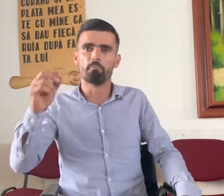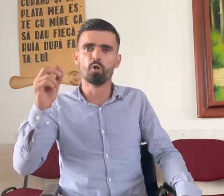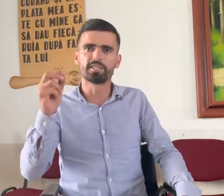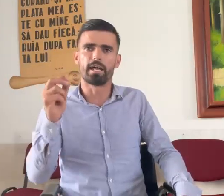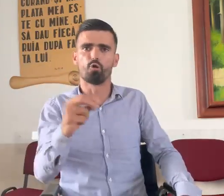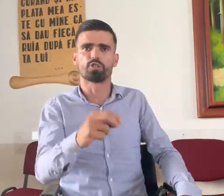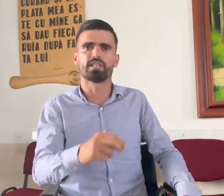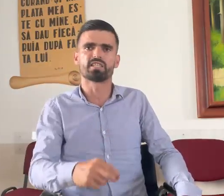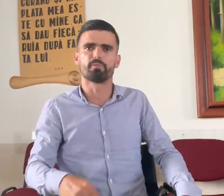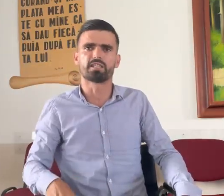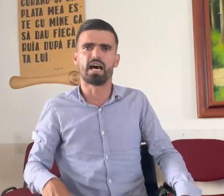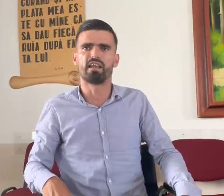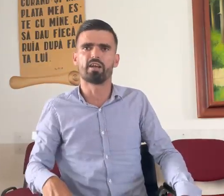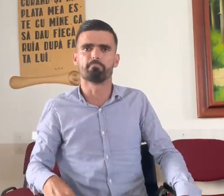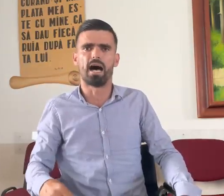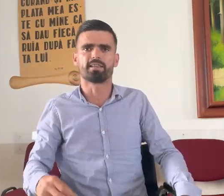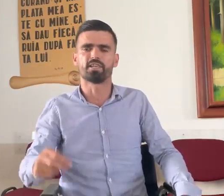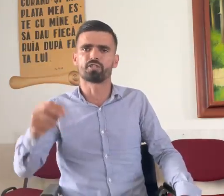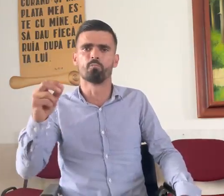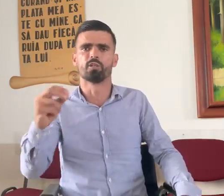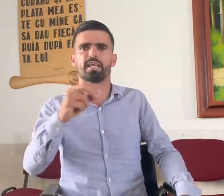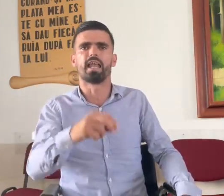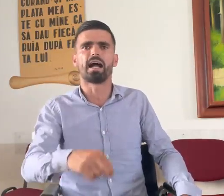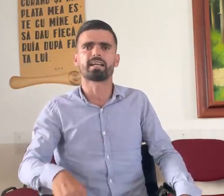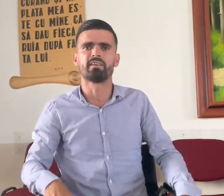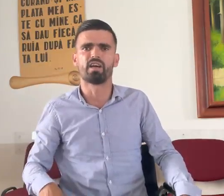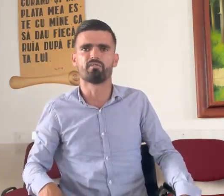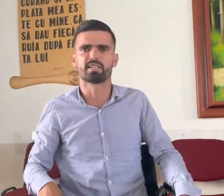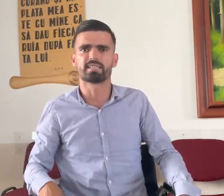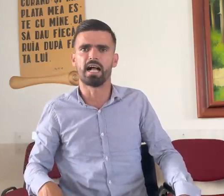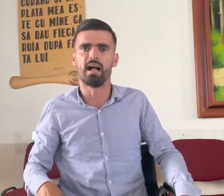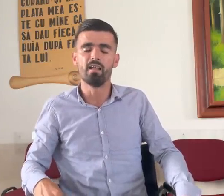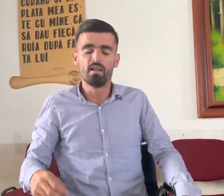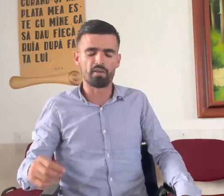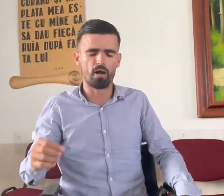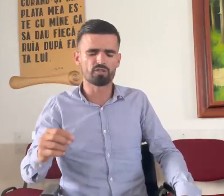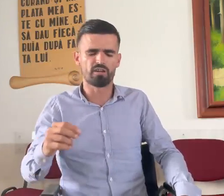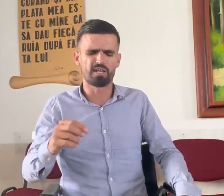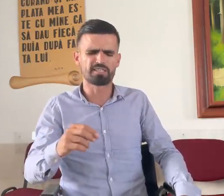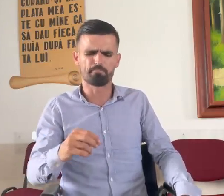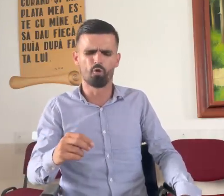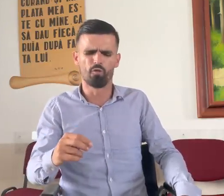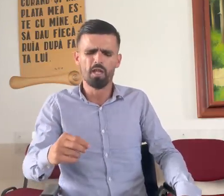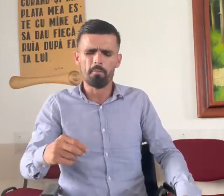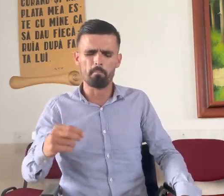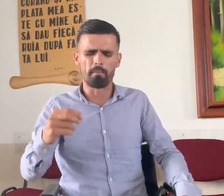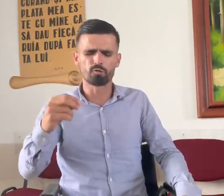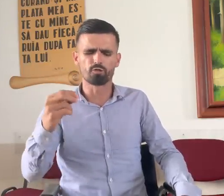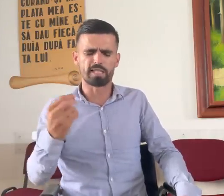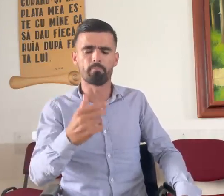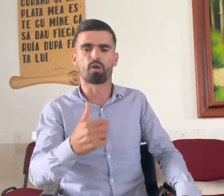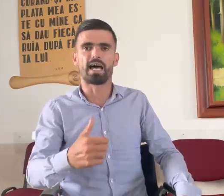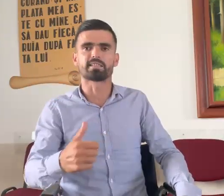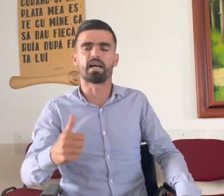la multe uși de spitale vei bate și multe lacrimi vei vărsa. Vreau să vă spun, m-am cutremurat ca